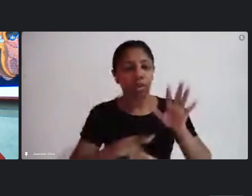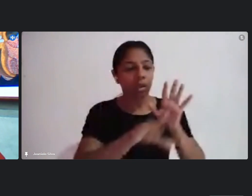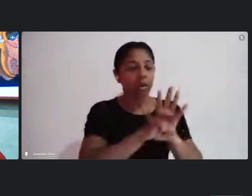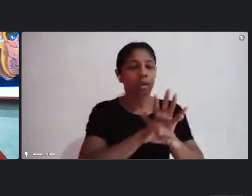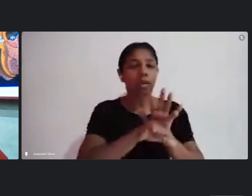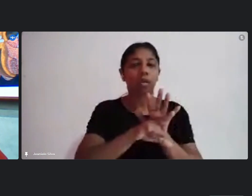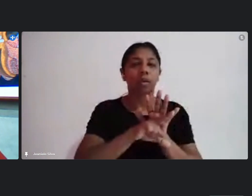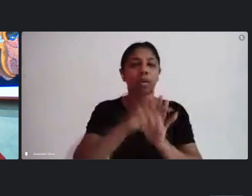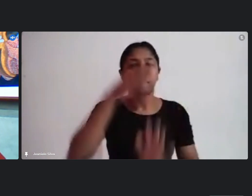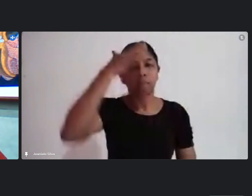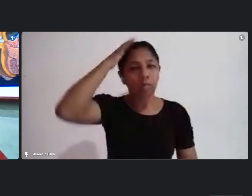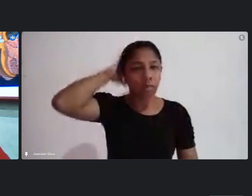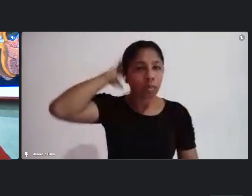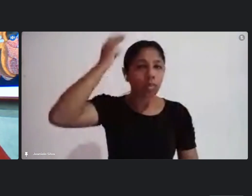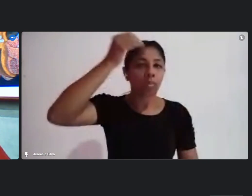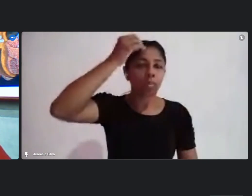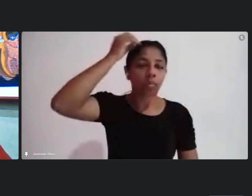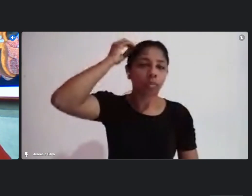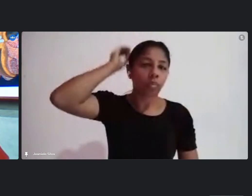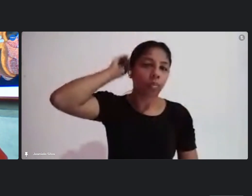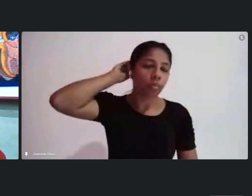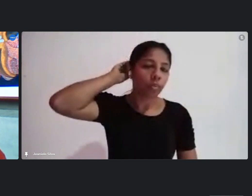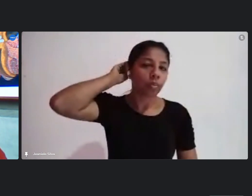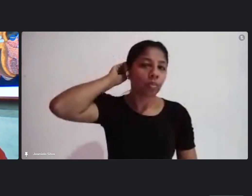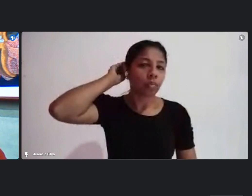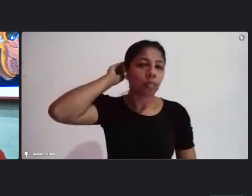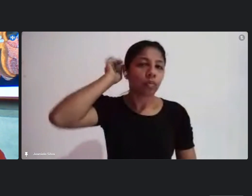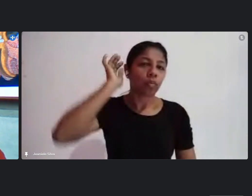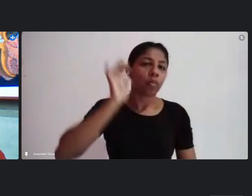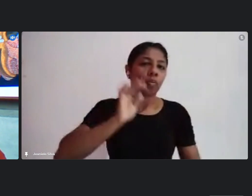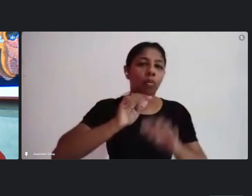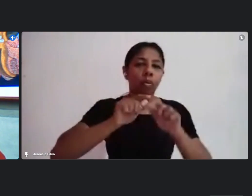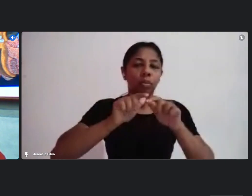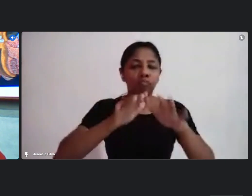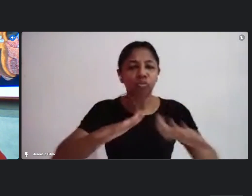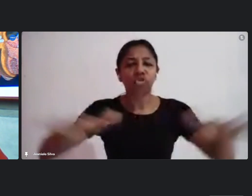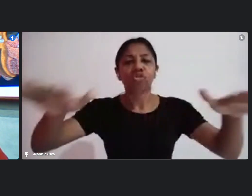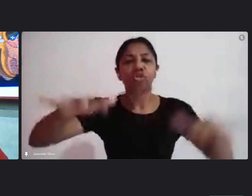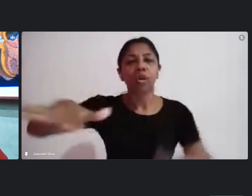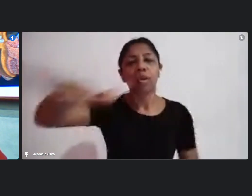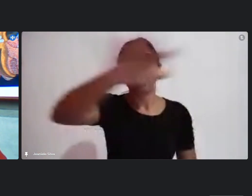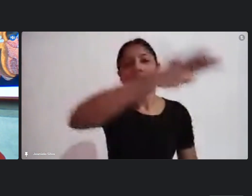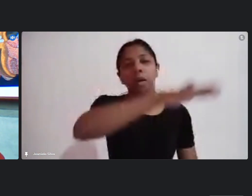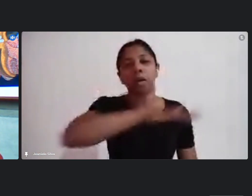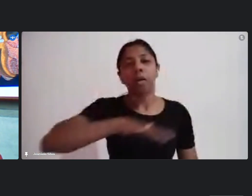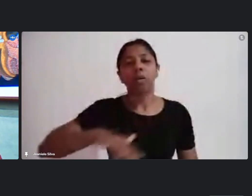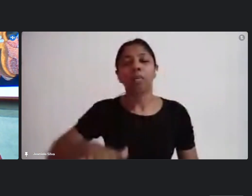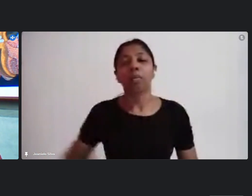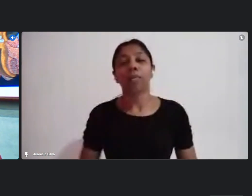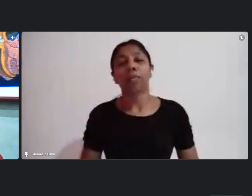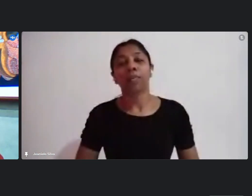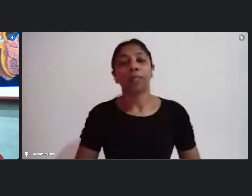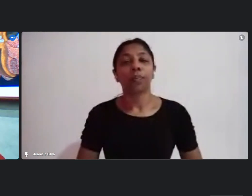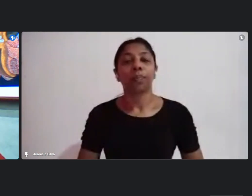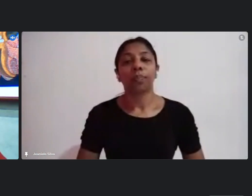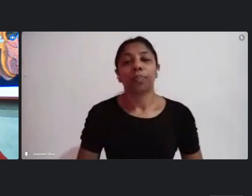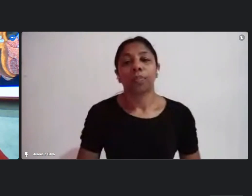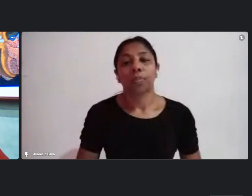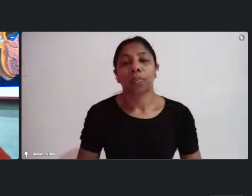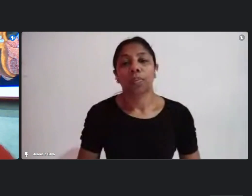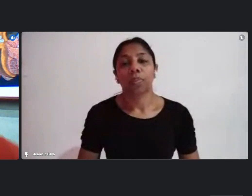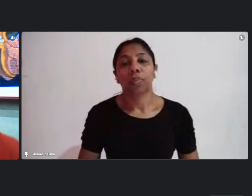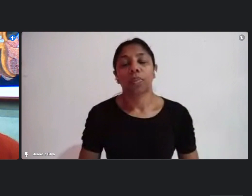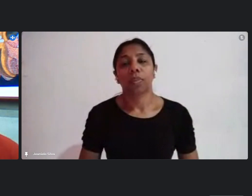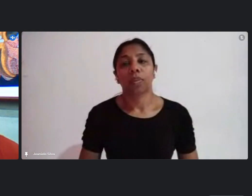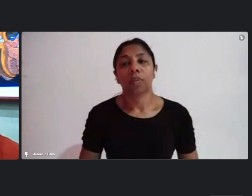forma fazer isso de uma forma mais abrangente possível e ela está aí traz essas questões referendando a questão da manutenção dos espaços